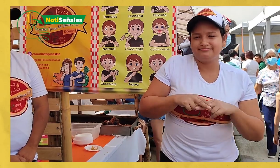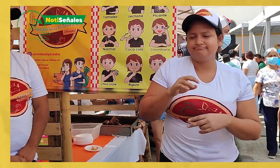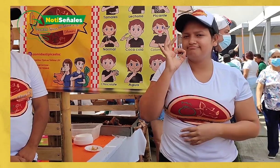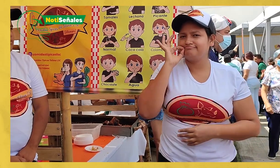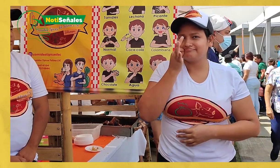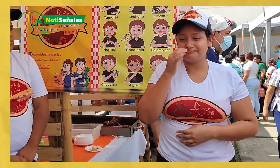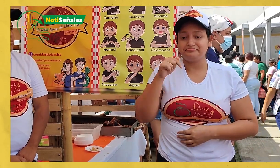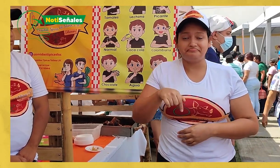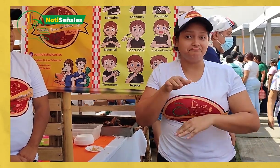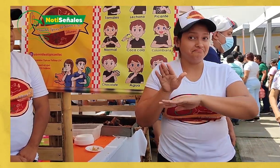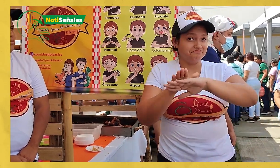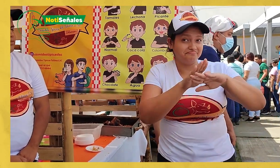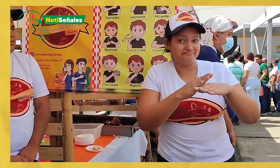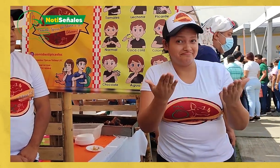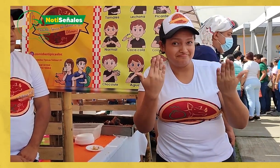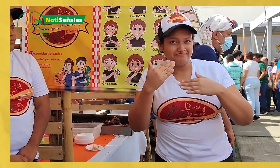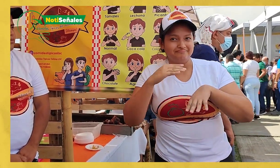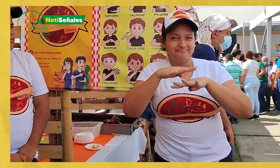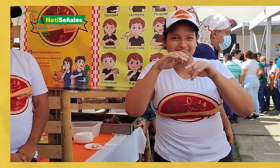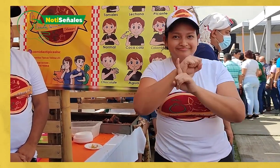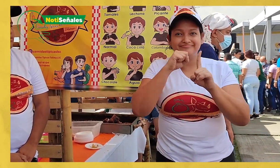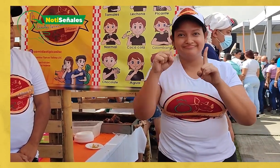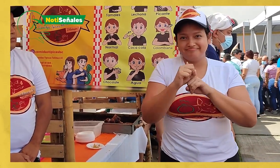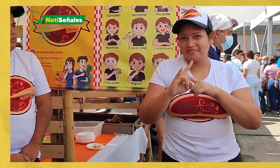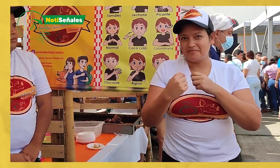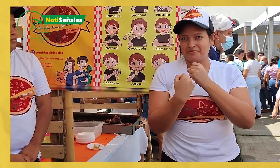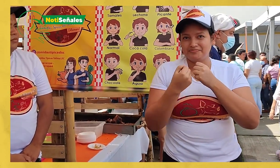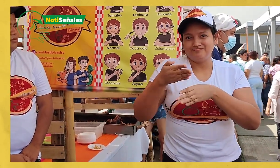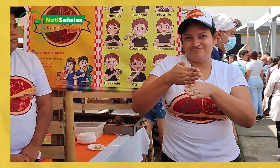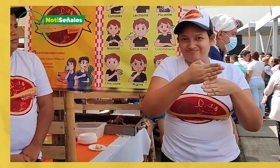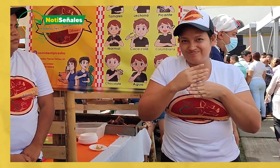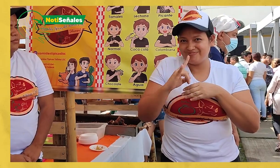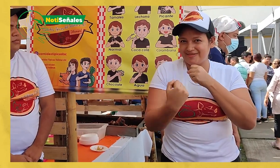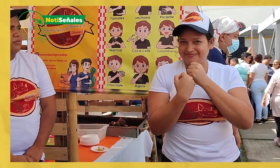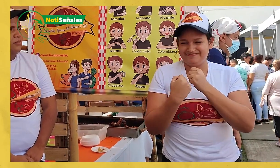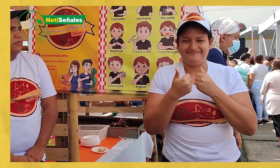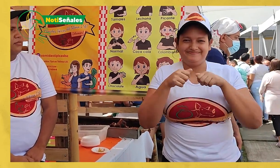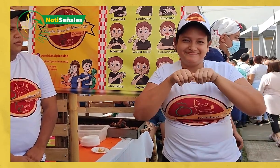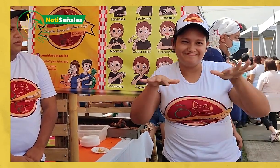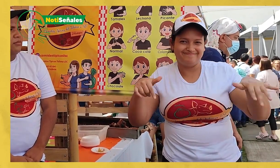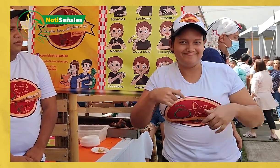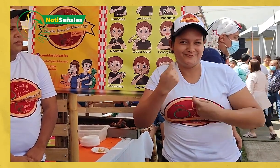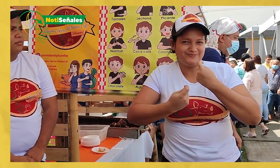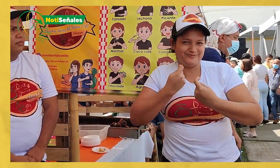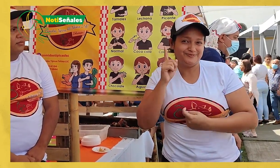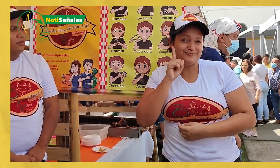picante, comida natural. Es muy rica. Espero nos puedan apoyar y compartan este video en sus redes sociales.